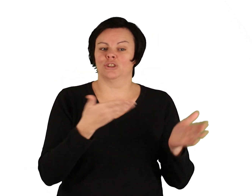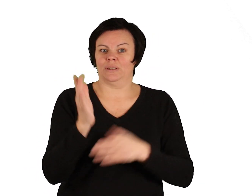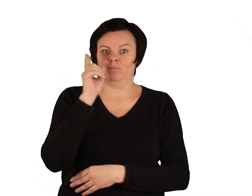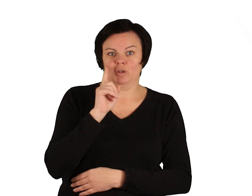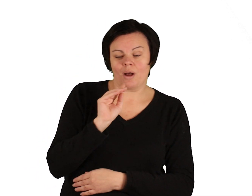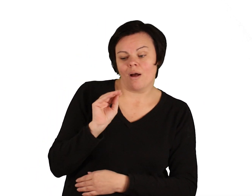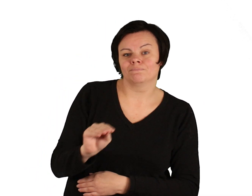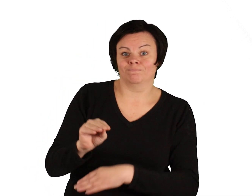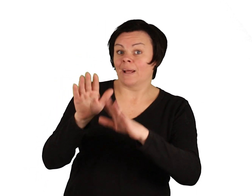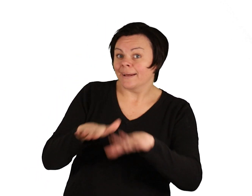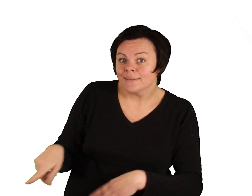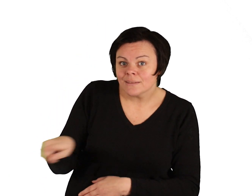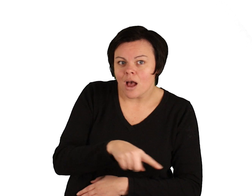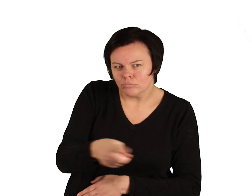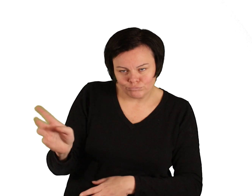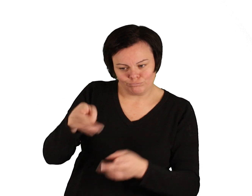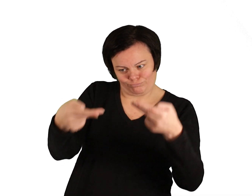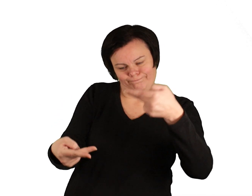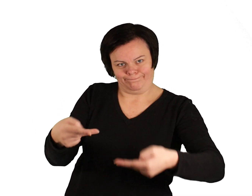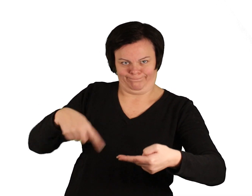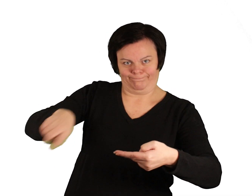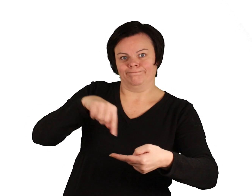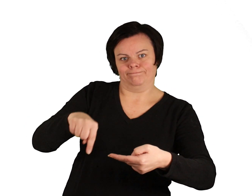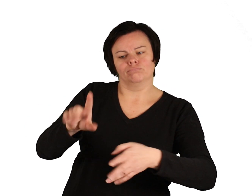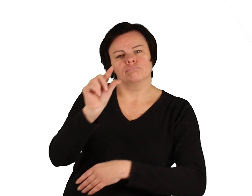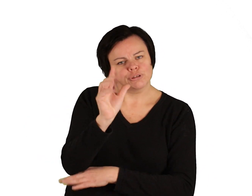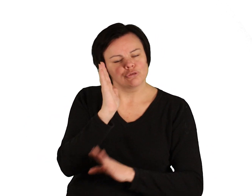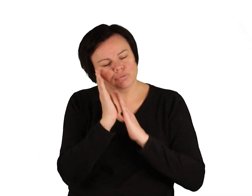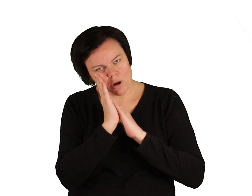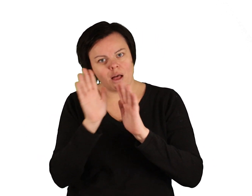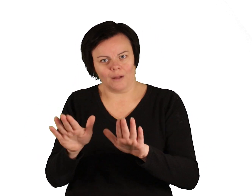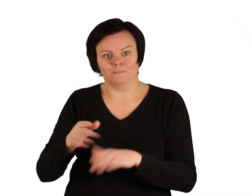hier hin und schlaft ein wenig. Wir sammeln Holz im Wald und holen euch am Abend wieder ab.